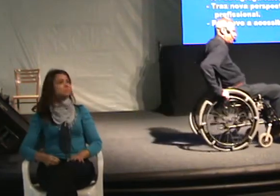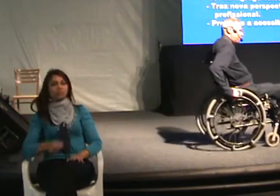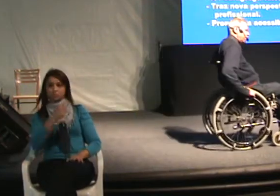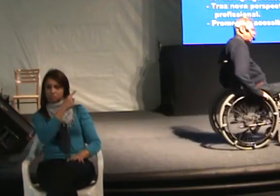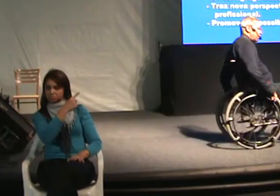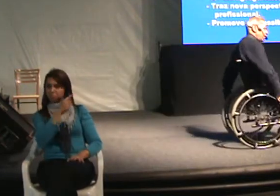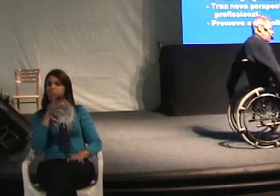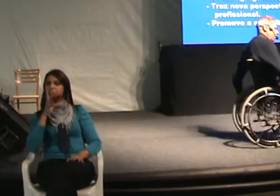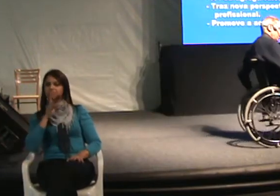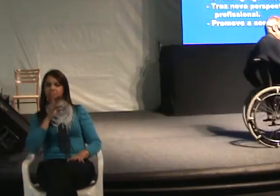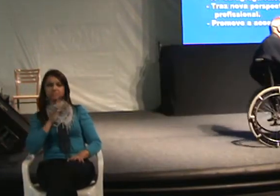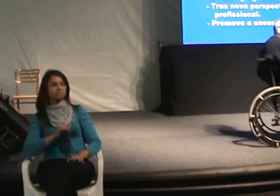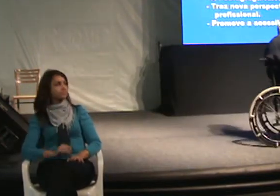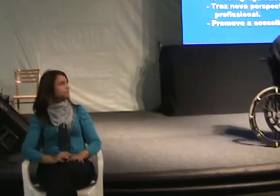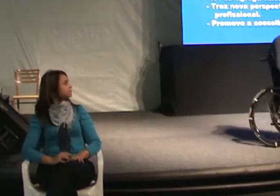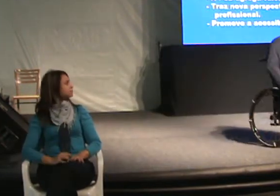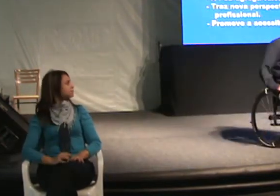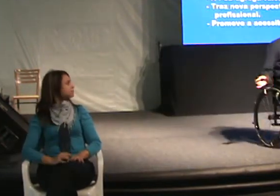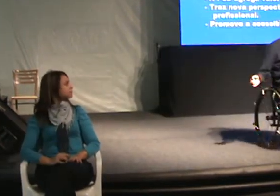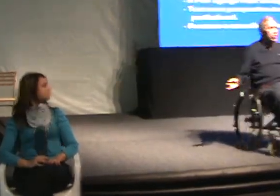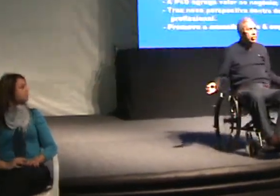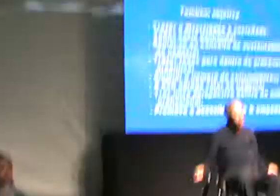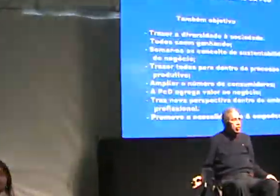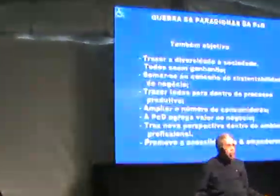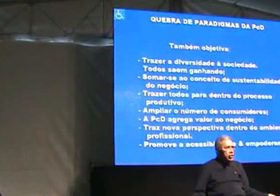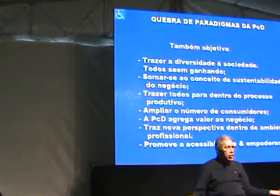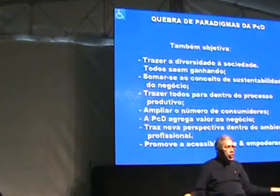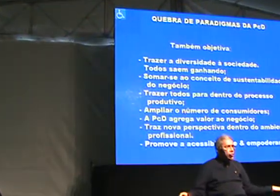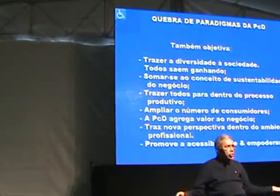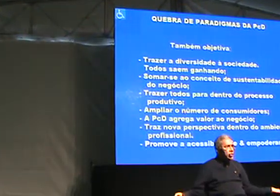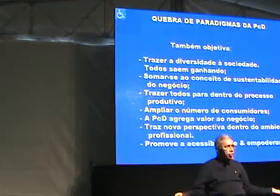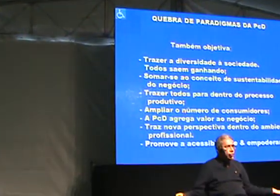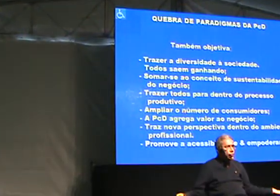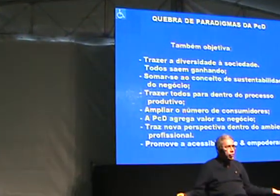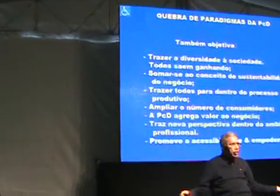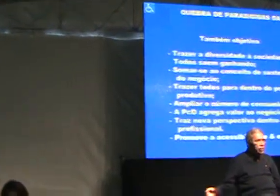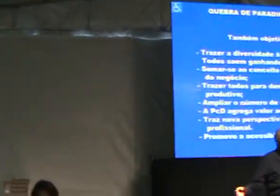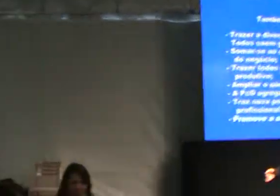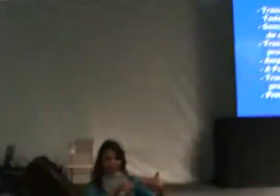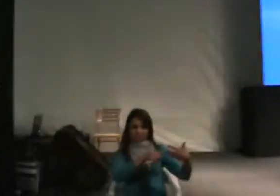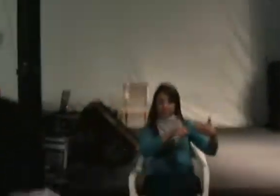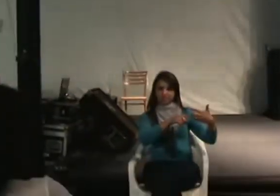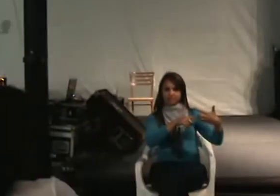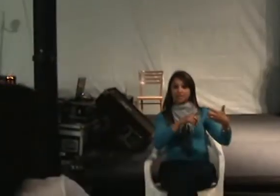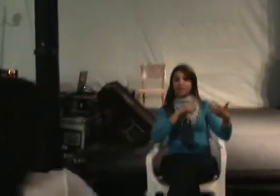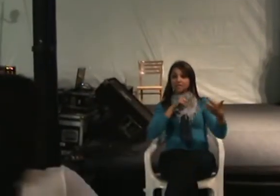é uma coisa maravilhosa. Puxa Copel. Copel tem fatura.